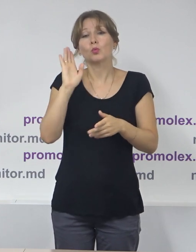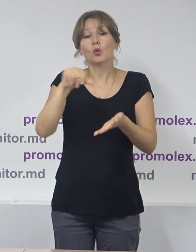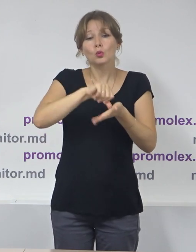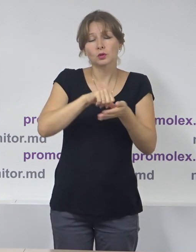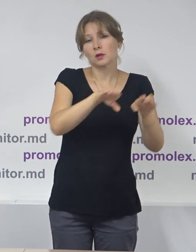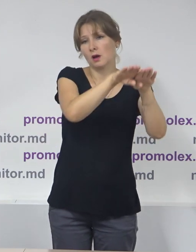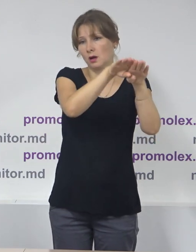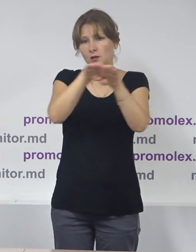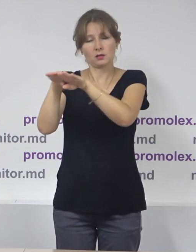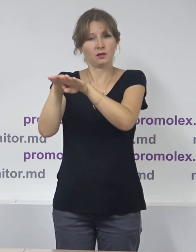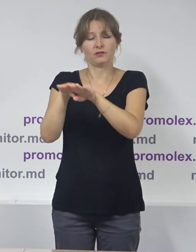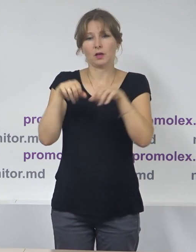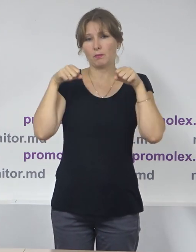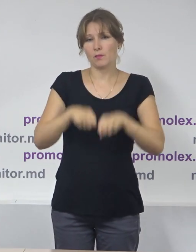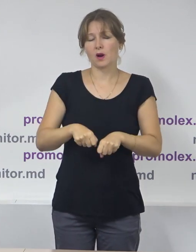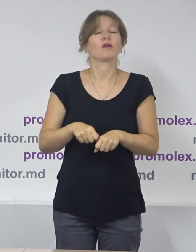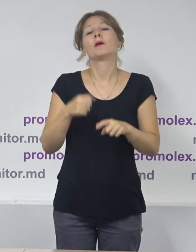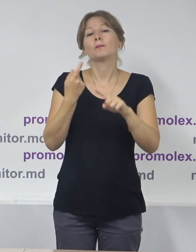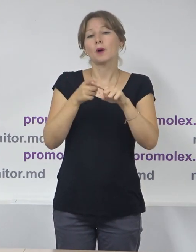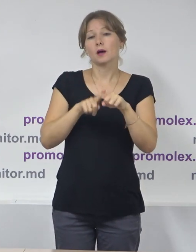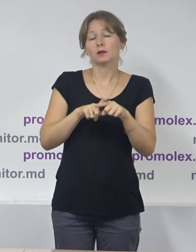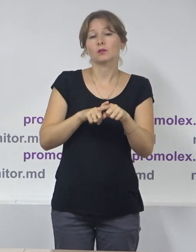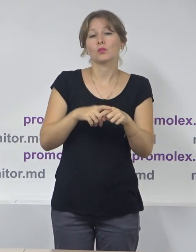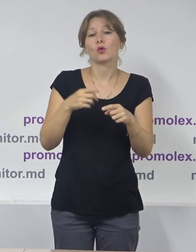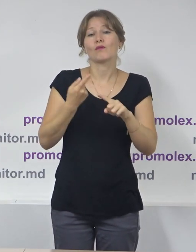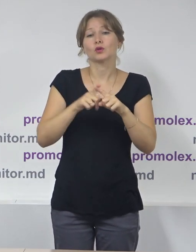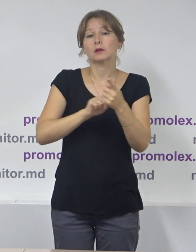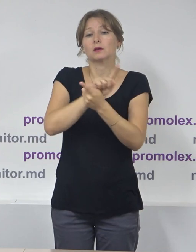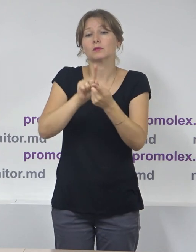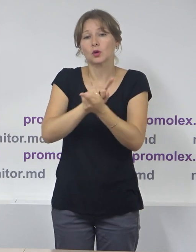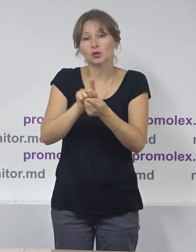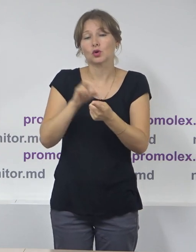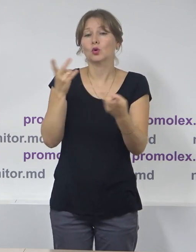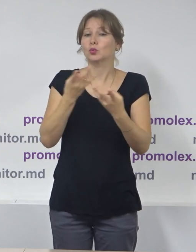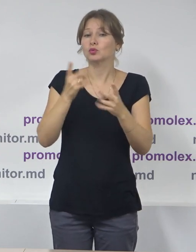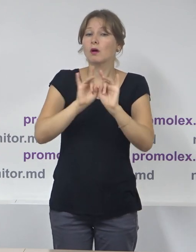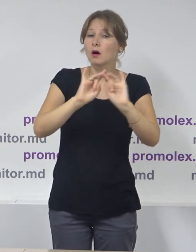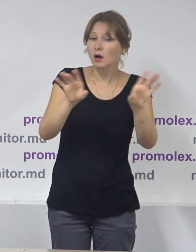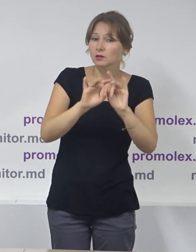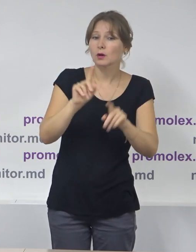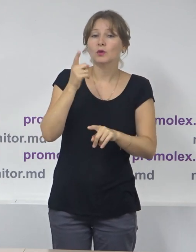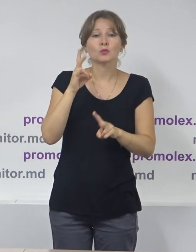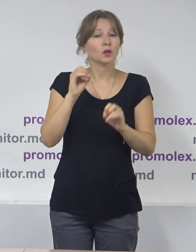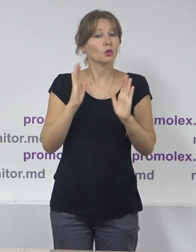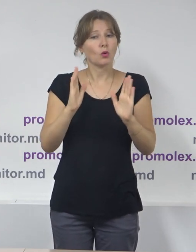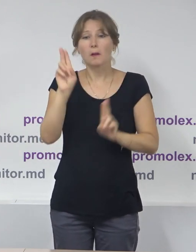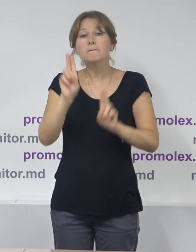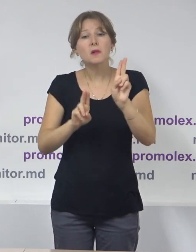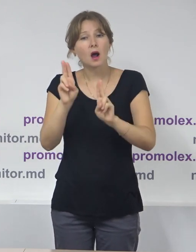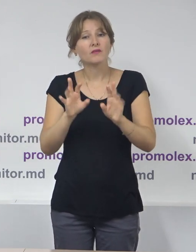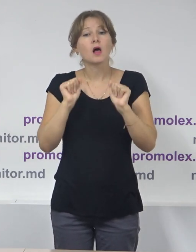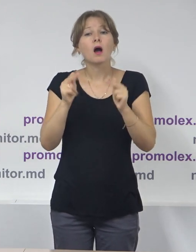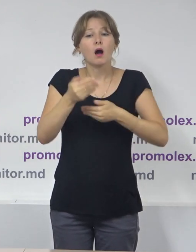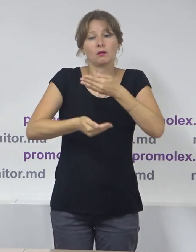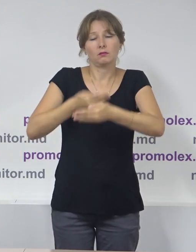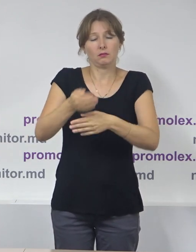Totuși vom vorbi și despre subiectul nemijlocit al acestor modificări pentru că nu doar procedura este importantă. În acest